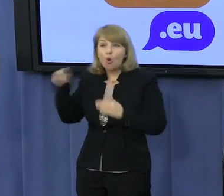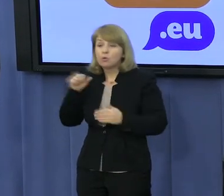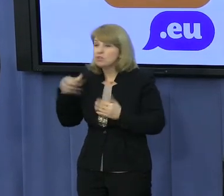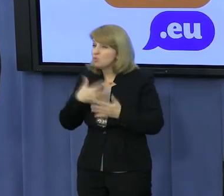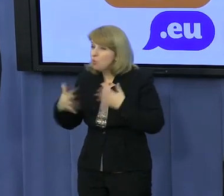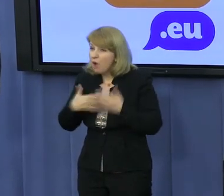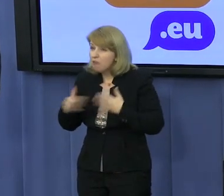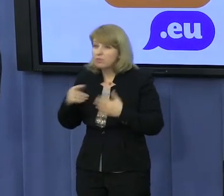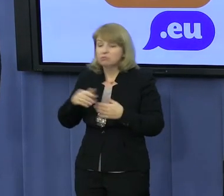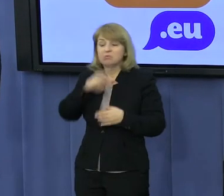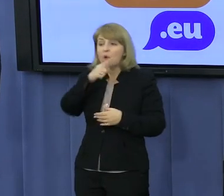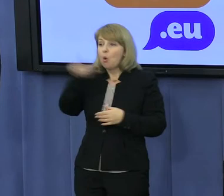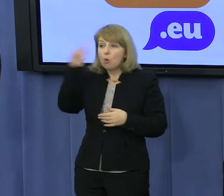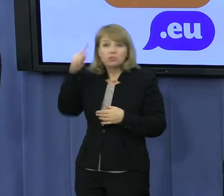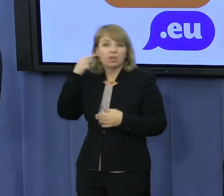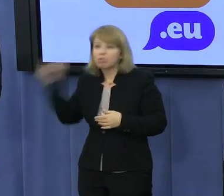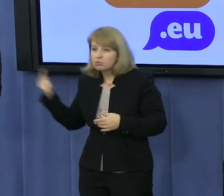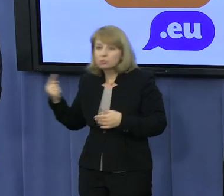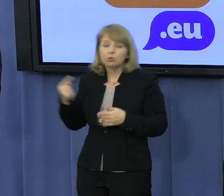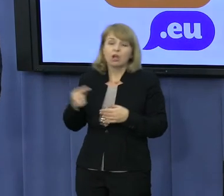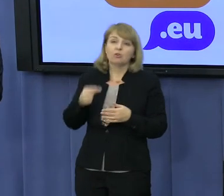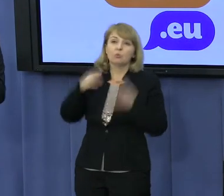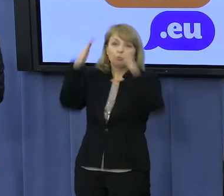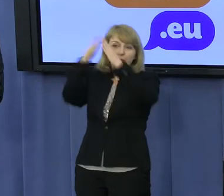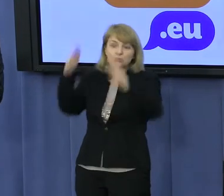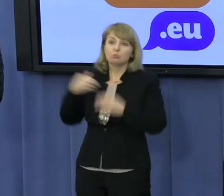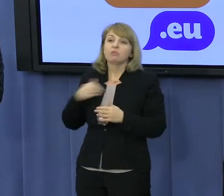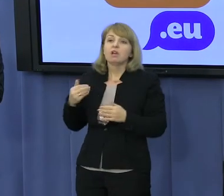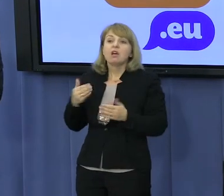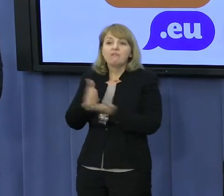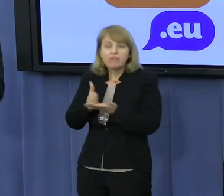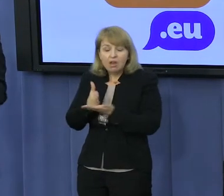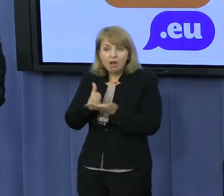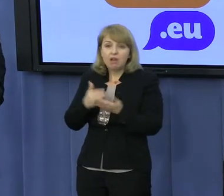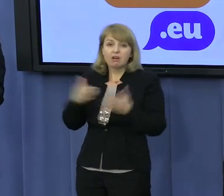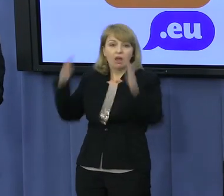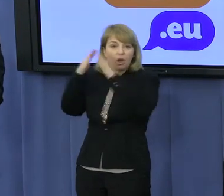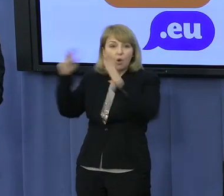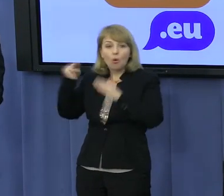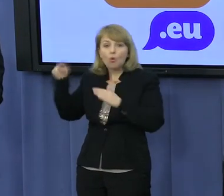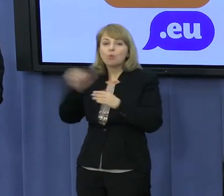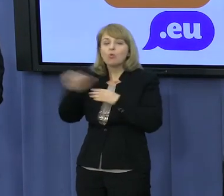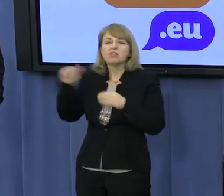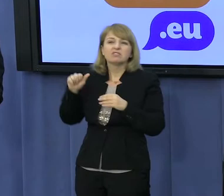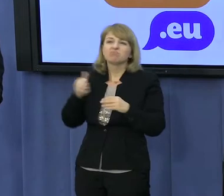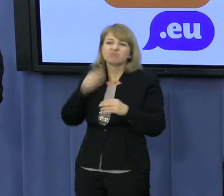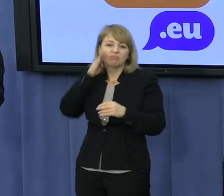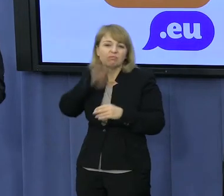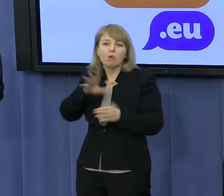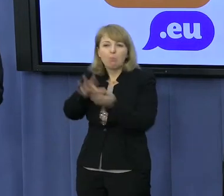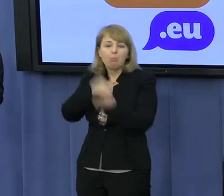słuchają biskupów, nasza wiara ma charakter rytualny, to dotyczy pewnego sposobu zachowania się, a nie żadnych